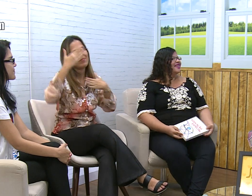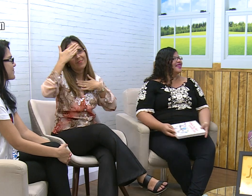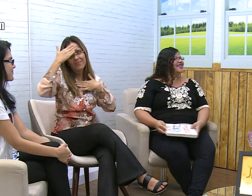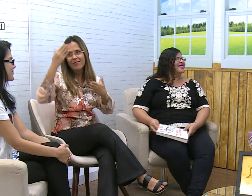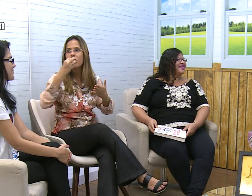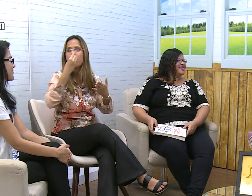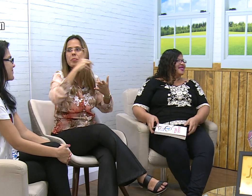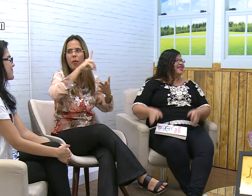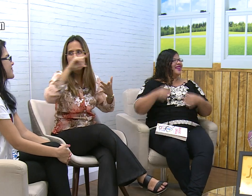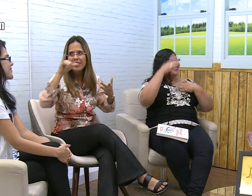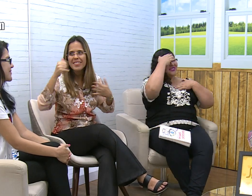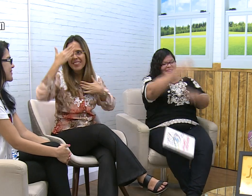dia, Renata. Obrigada.